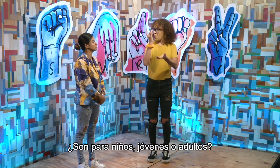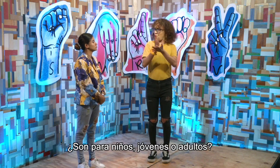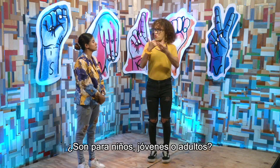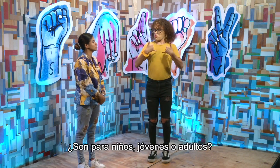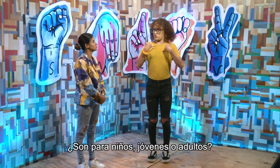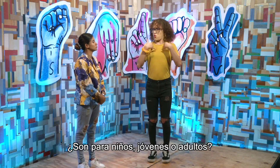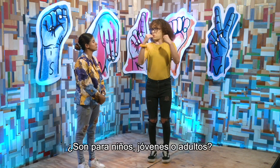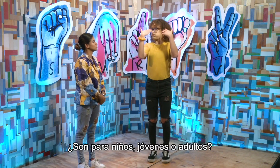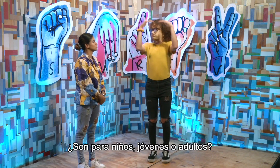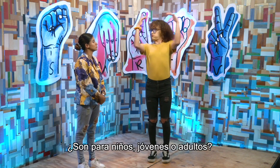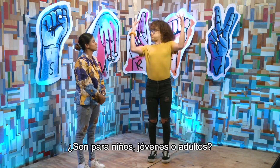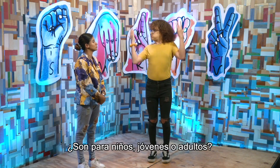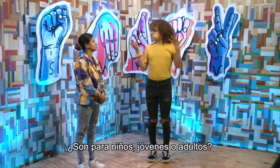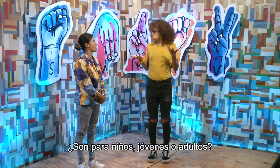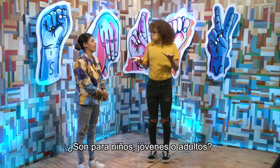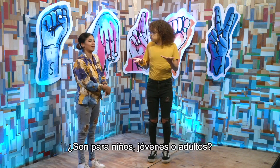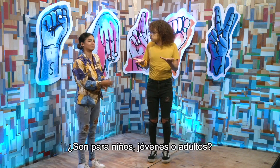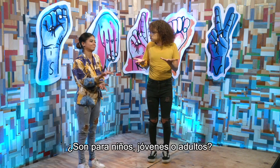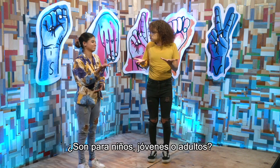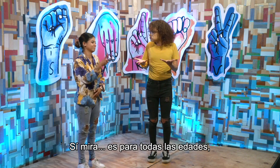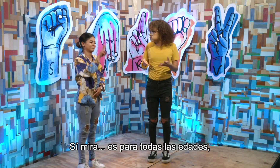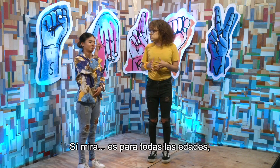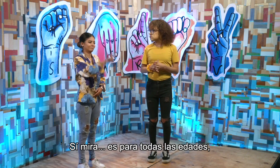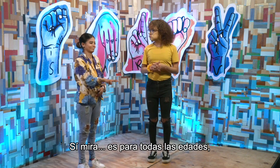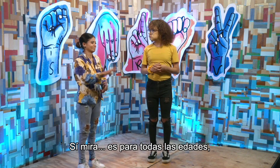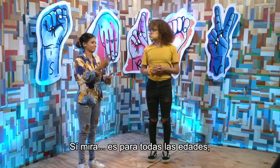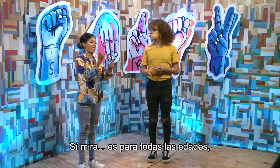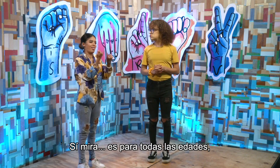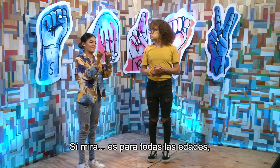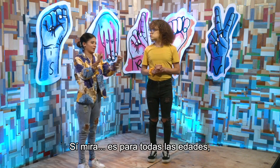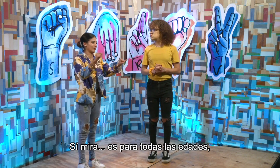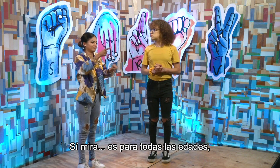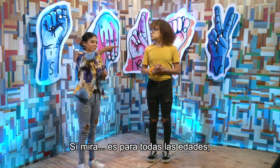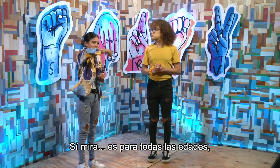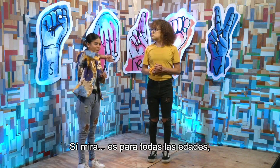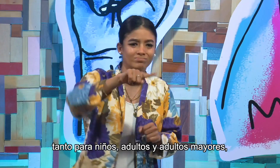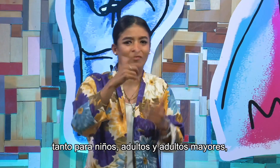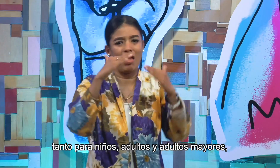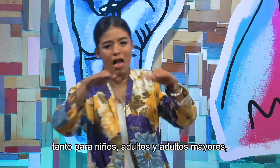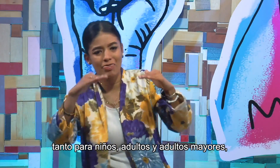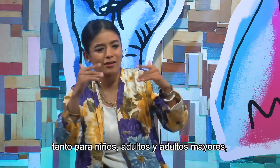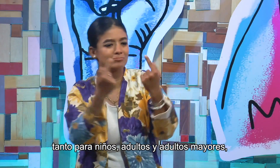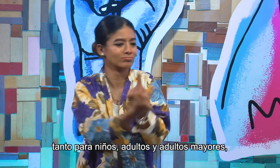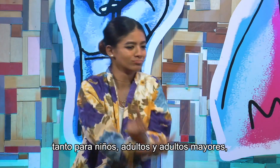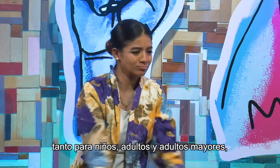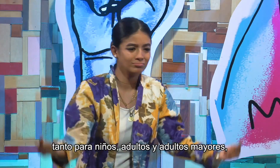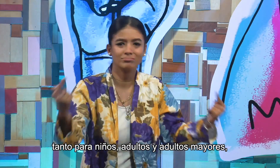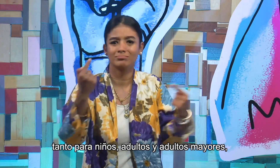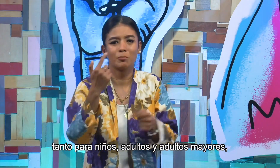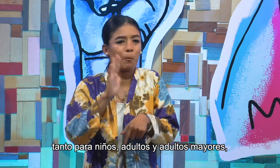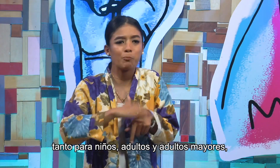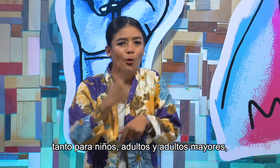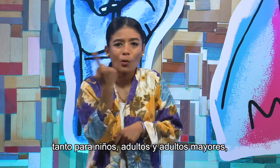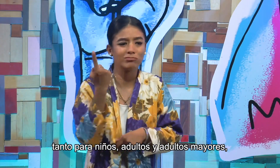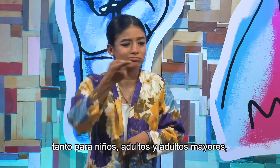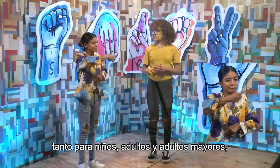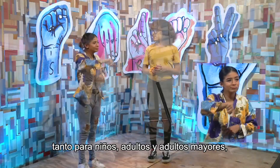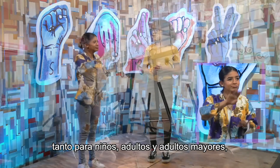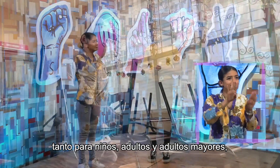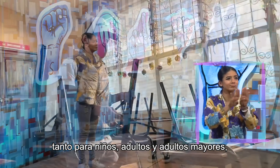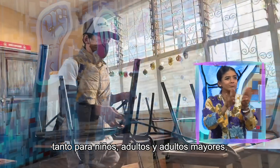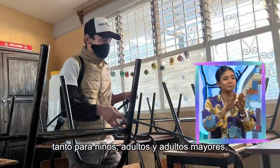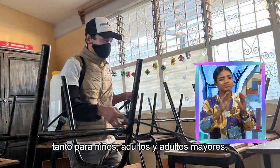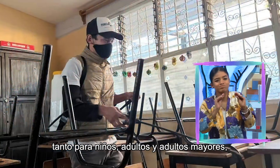¿Son para niños, jóvenes o adultos? Sí, mira, es para todas las edades, tanto para niños, adultos y adultos